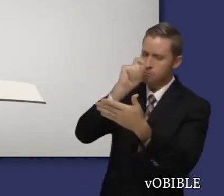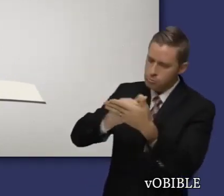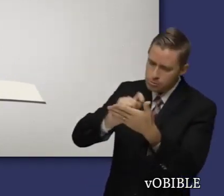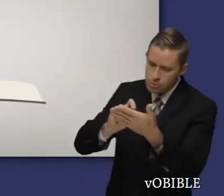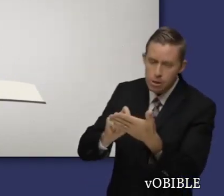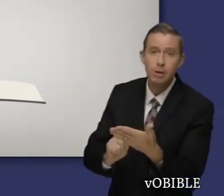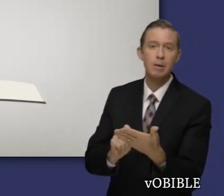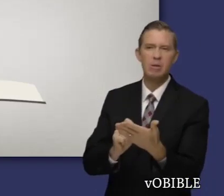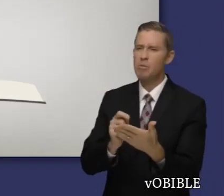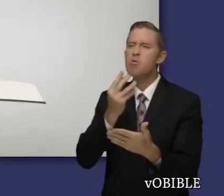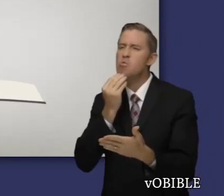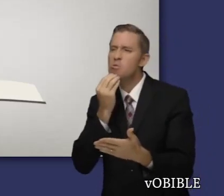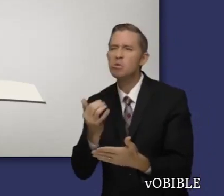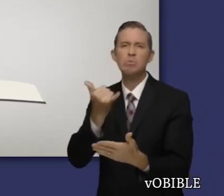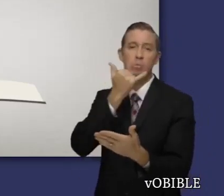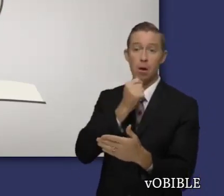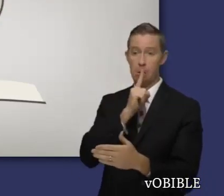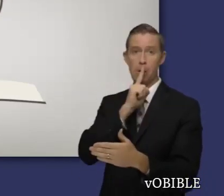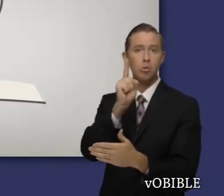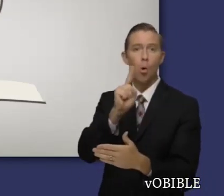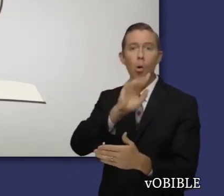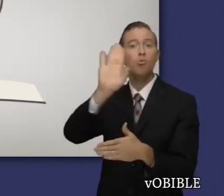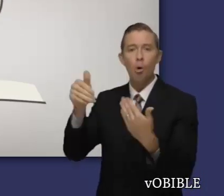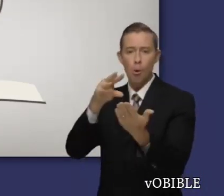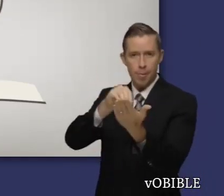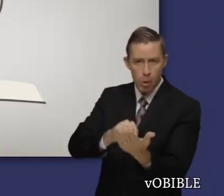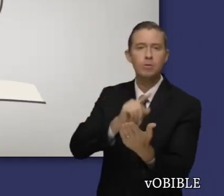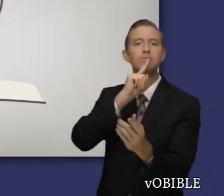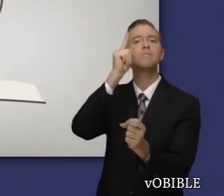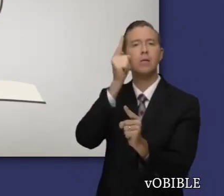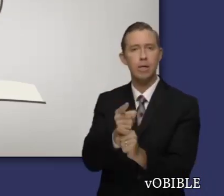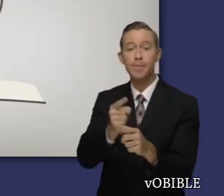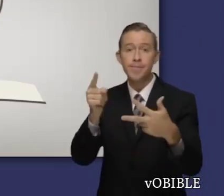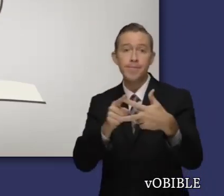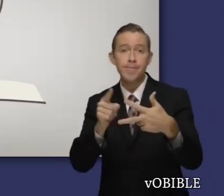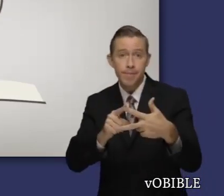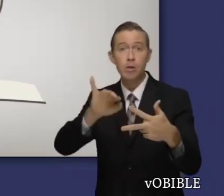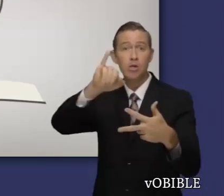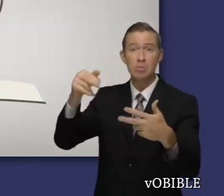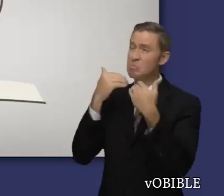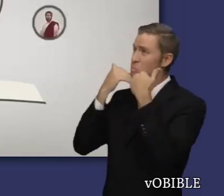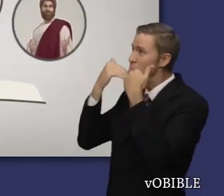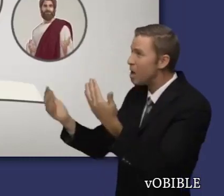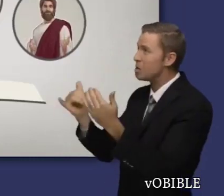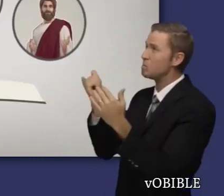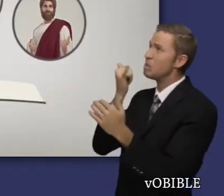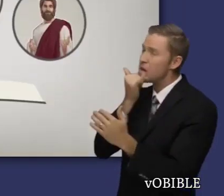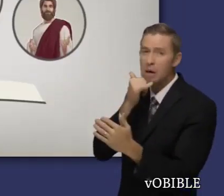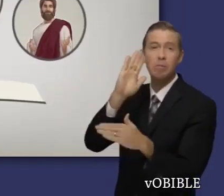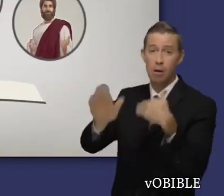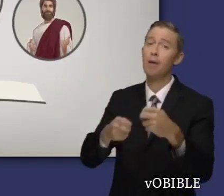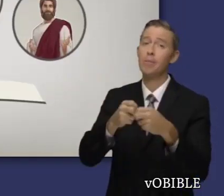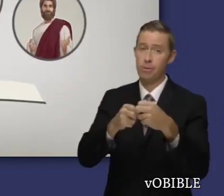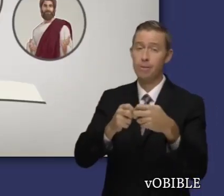registraron la historia de Israel. Las terribles consecuencias que pueden sufrir quienes cometen un pecado, y la promesa que Dios